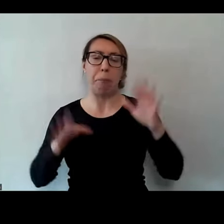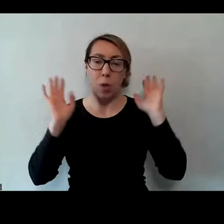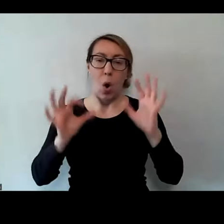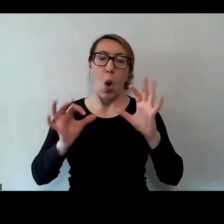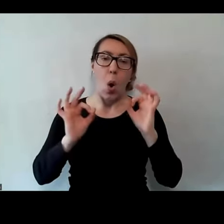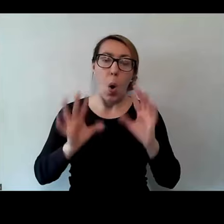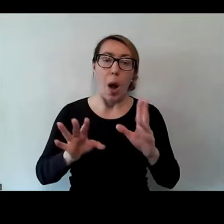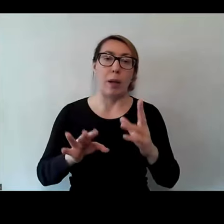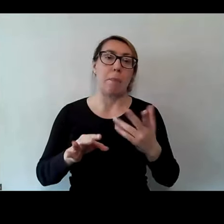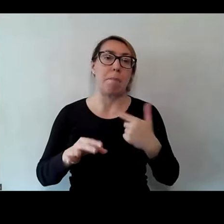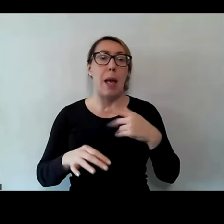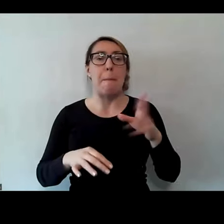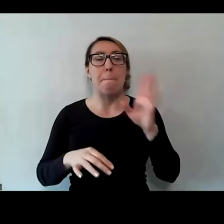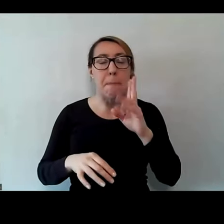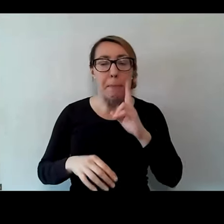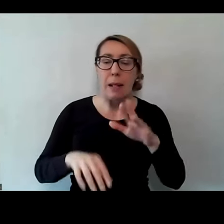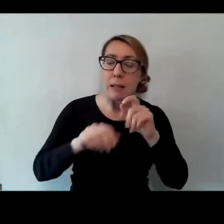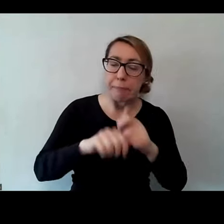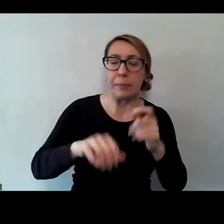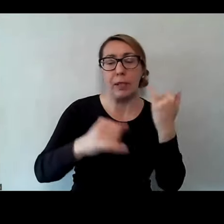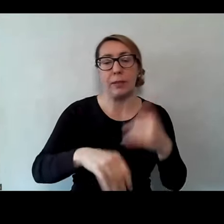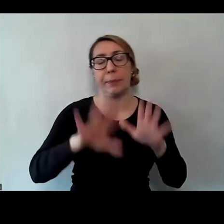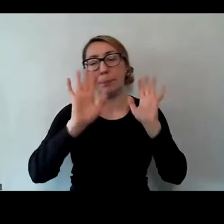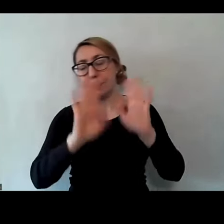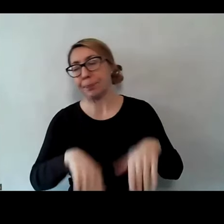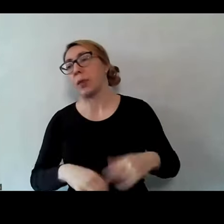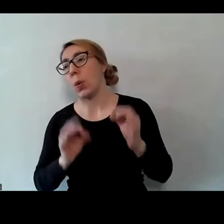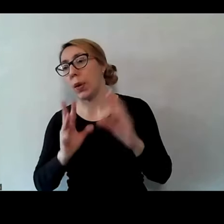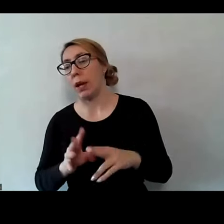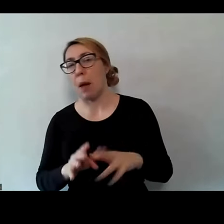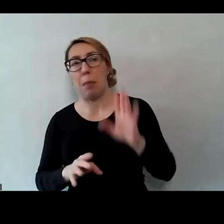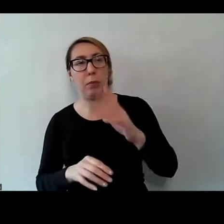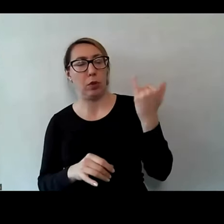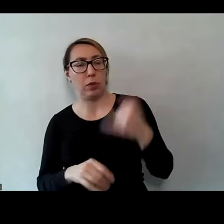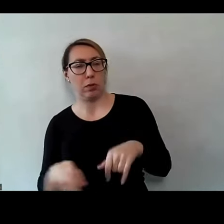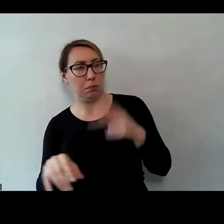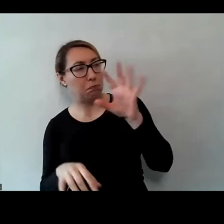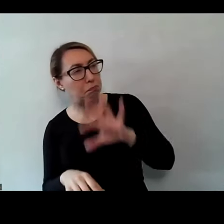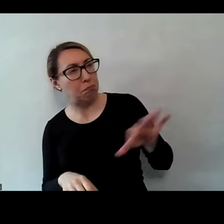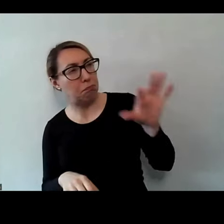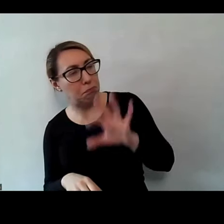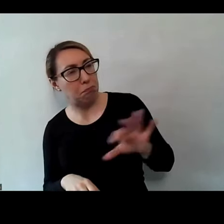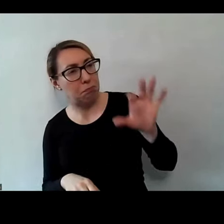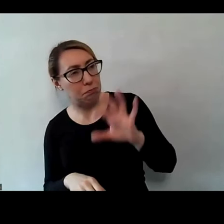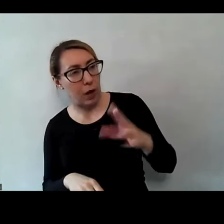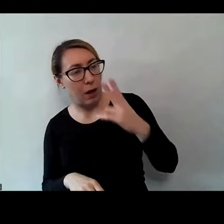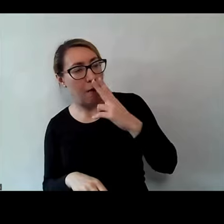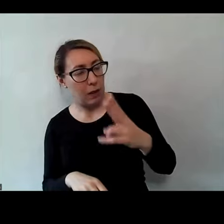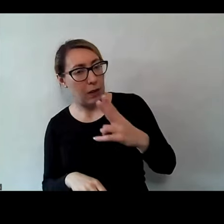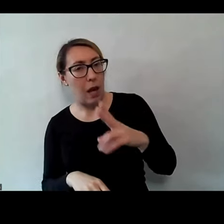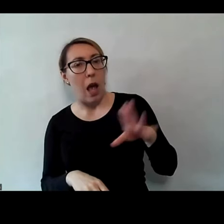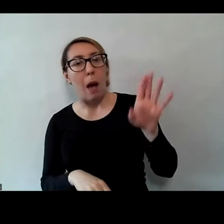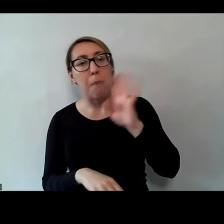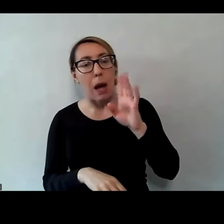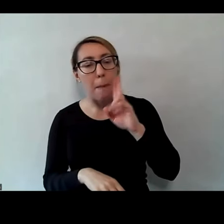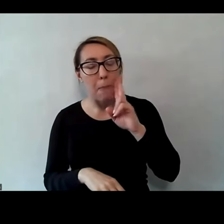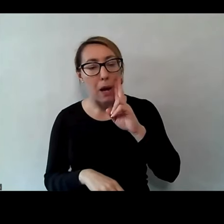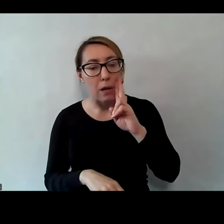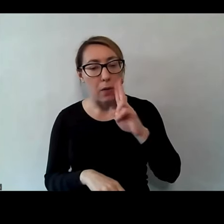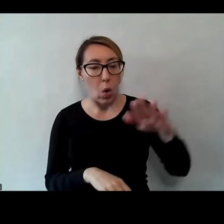jakiejś perswazji mamy, dziecko odpuszcza. Potem dziecko patrzy. Patrzy i widzi, jak mamusia kładzie